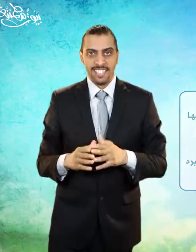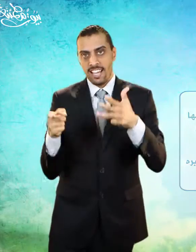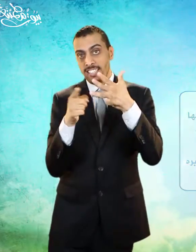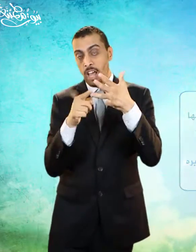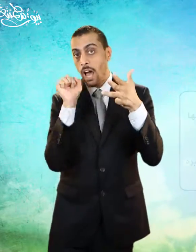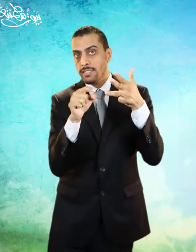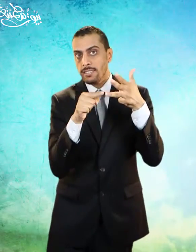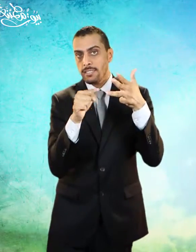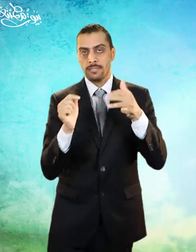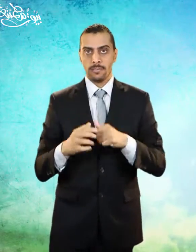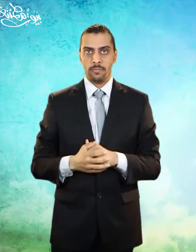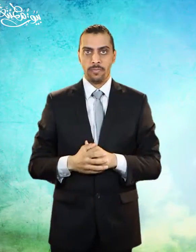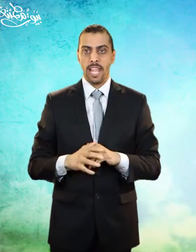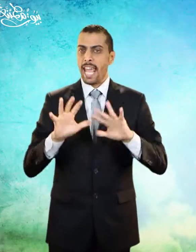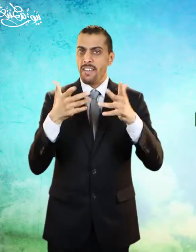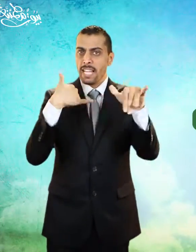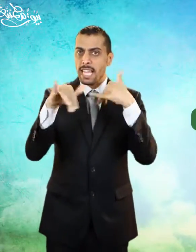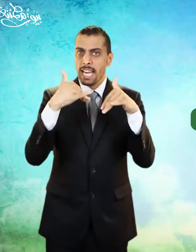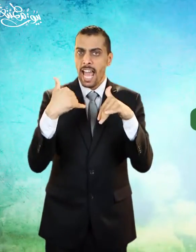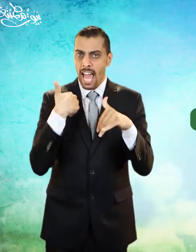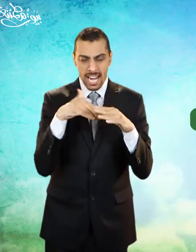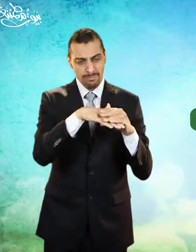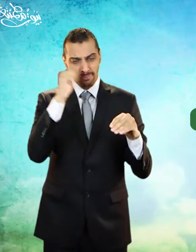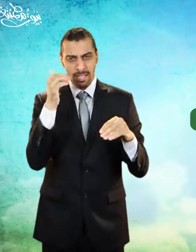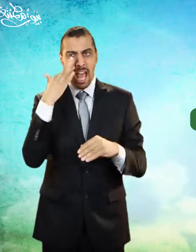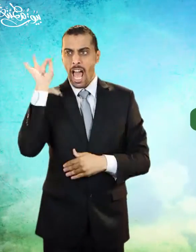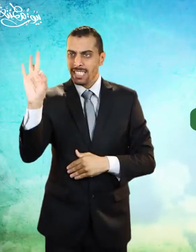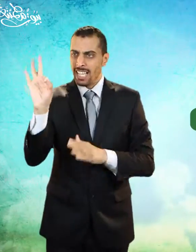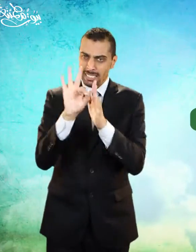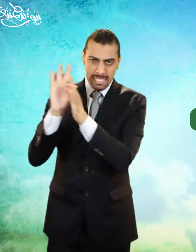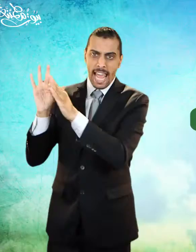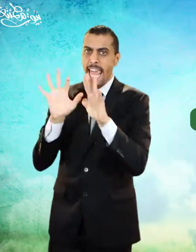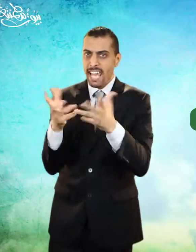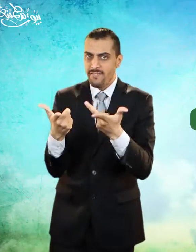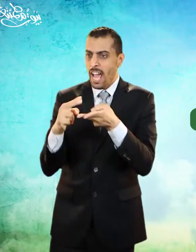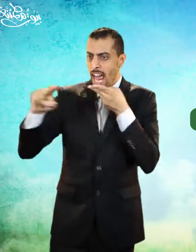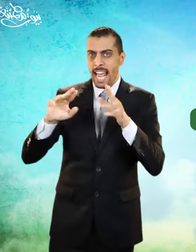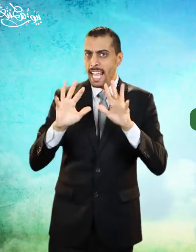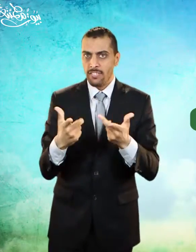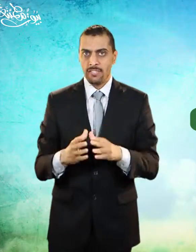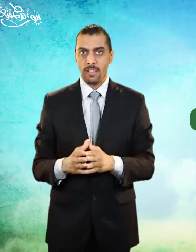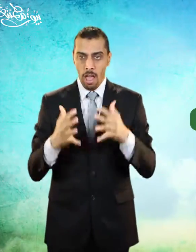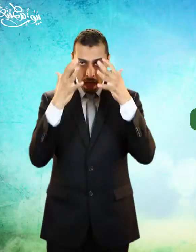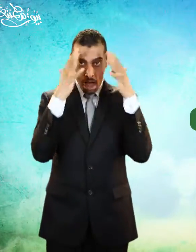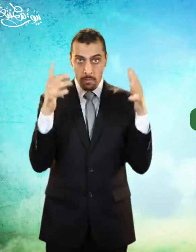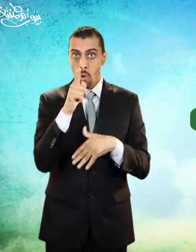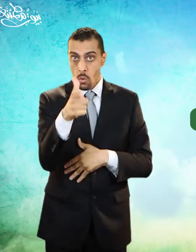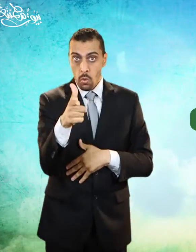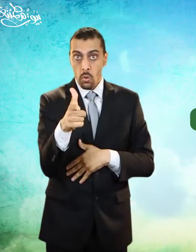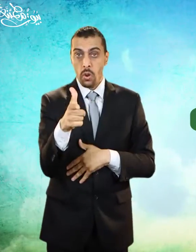الوسائل المعينة على ترك الحسد ذكر العلماء وسائل للحاسد